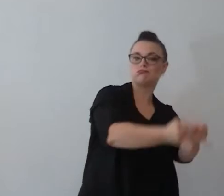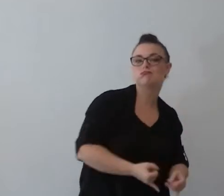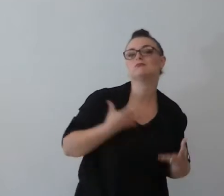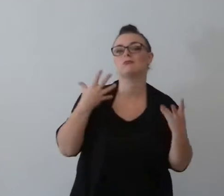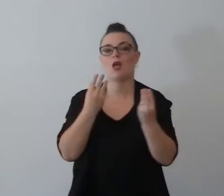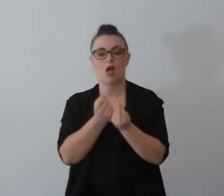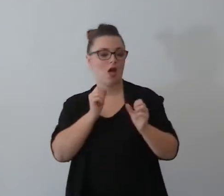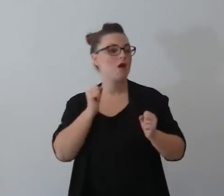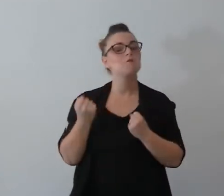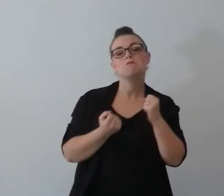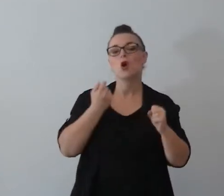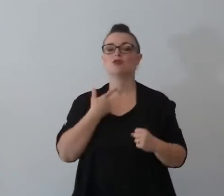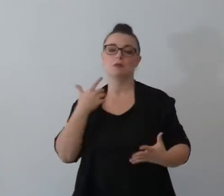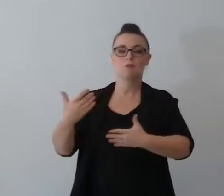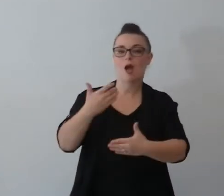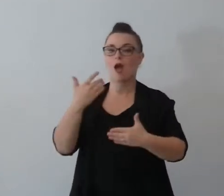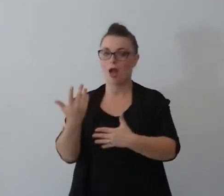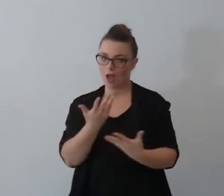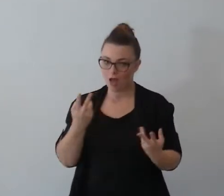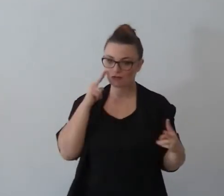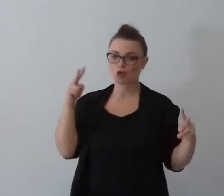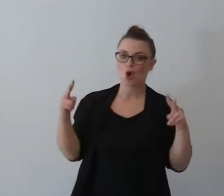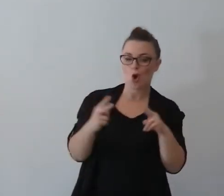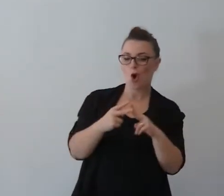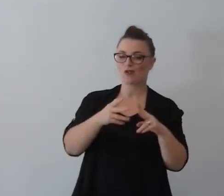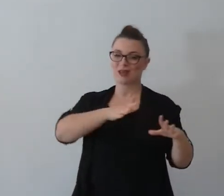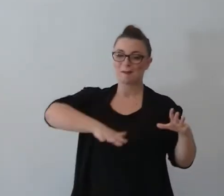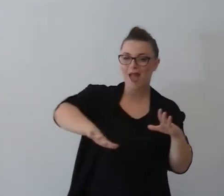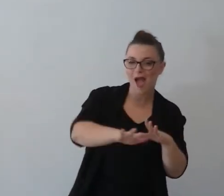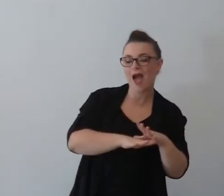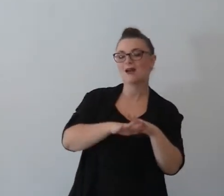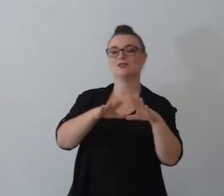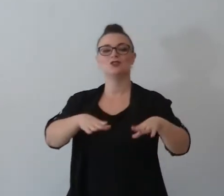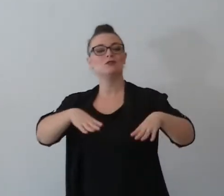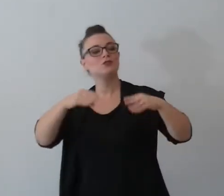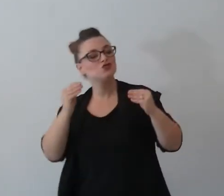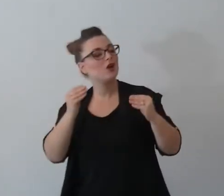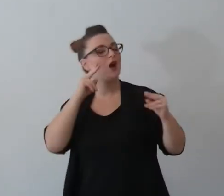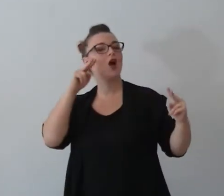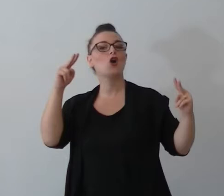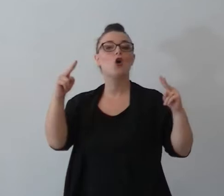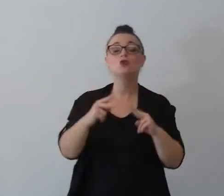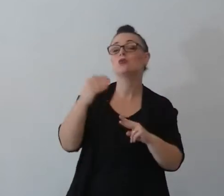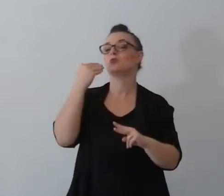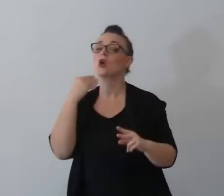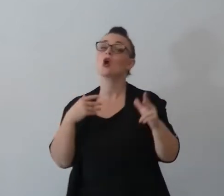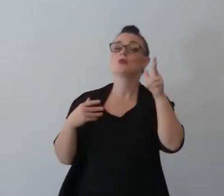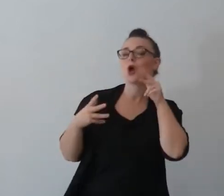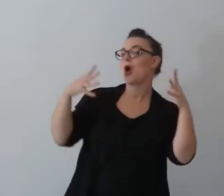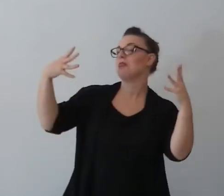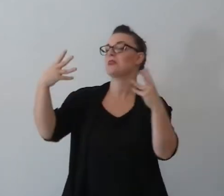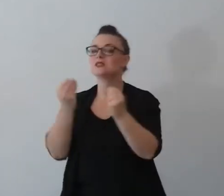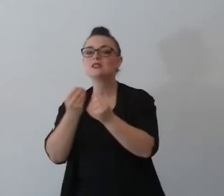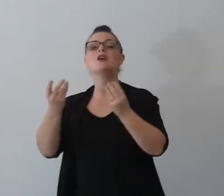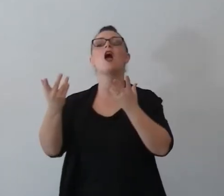durante i balli e ci si incontra nelle piazze le persone cominciano ad incontrarsi uomini e donne insieme